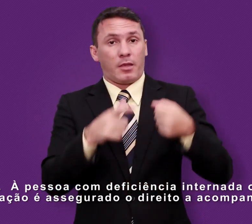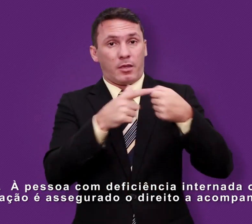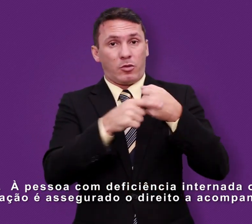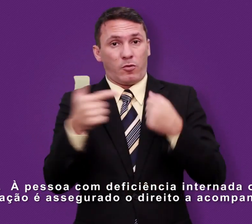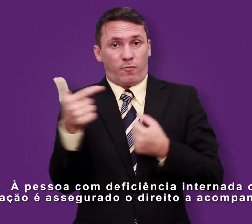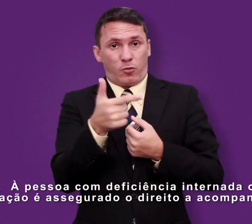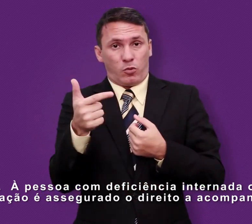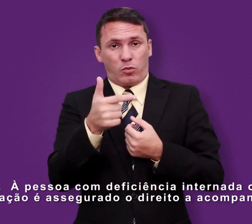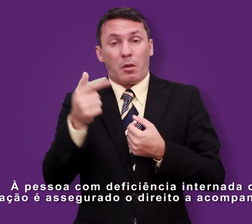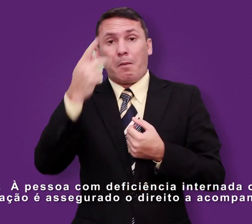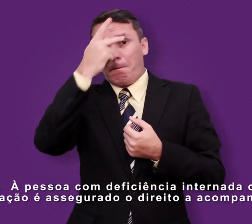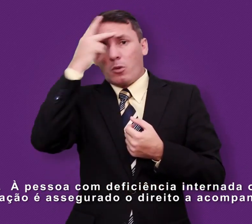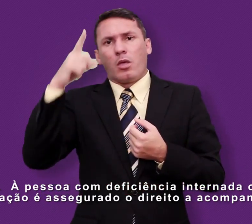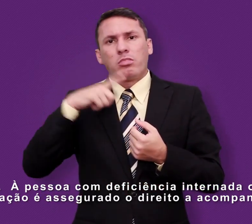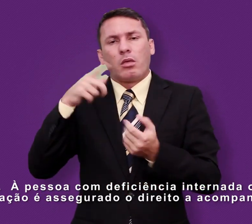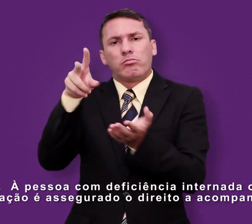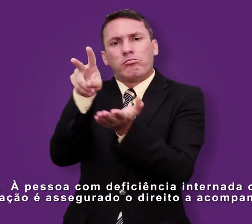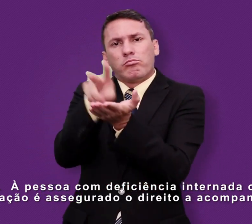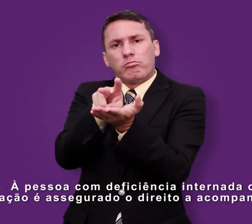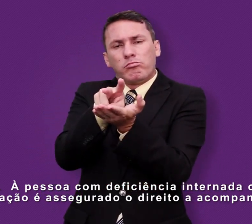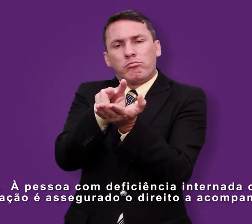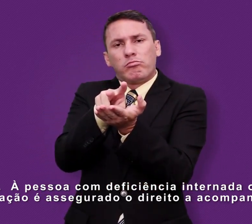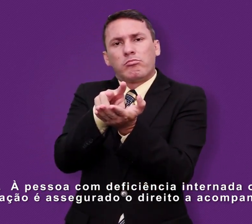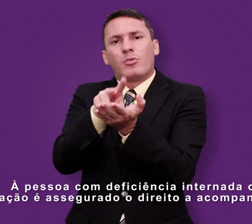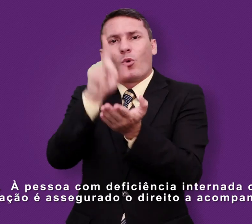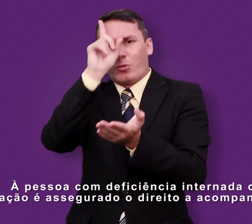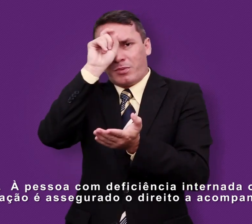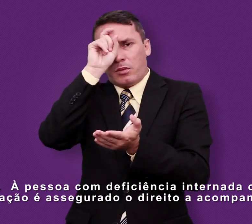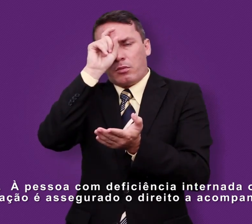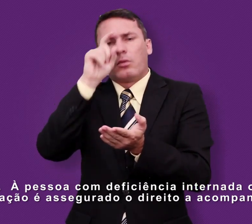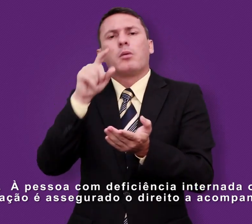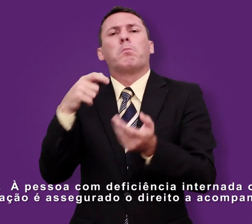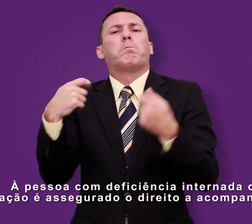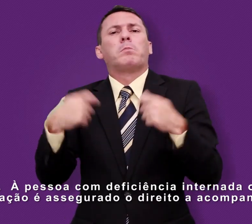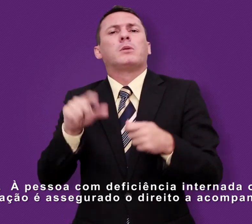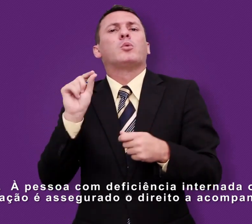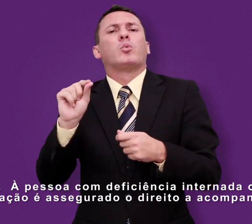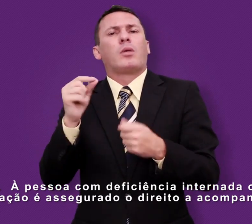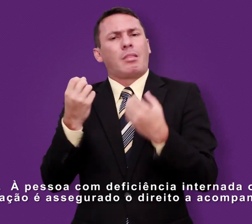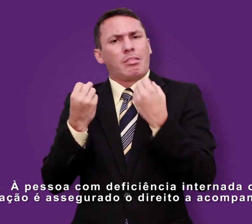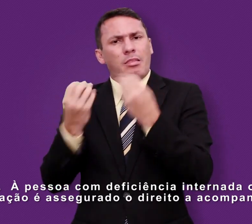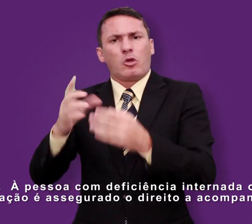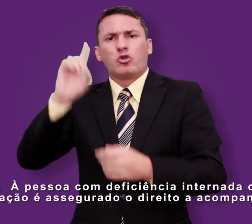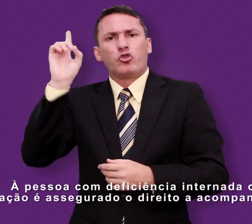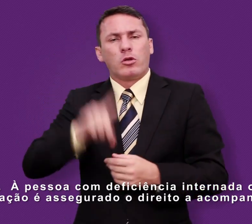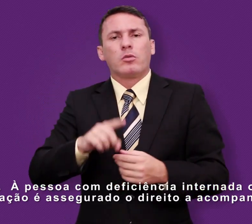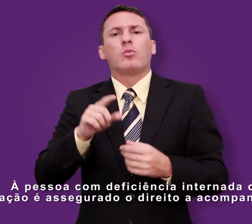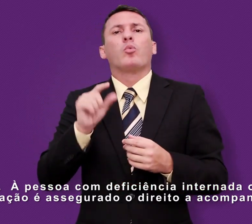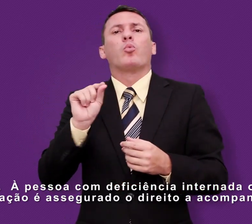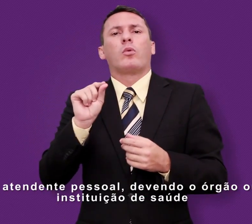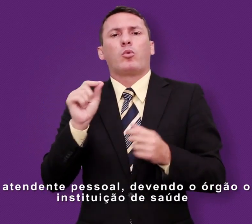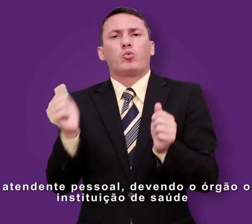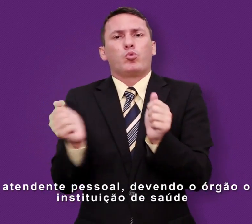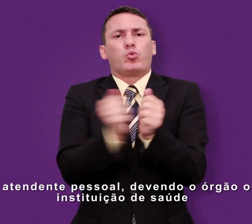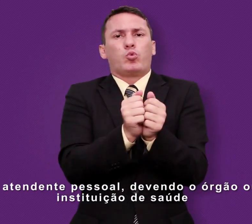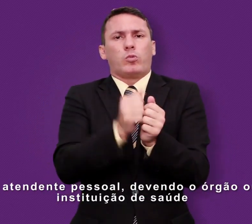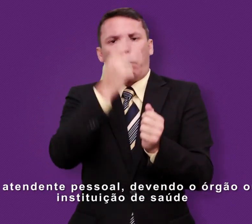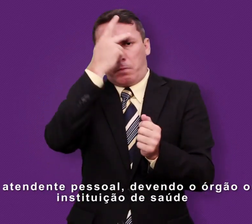deficiência internada ou em observação, é assegurado o direito à acompanhante ou à atendente